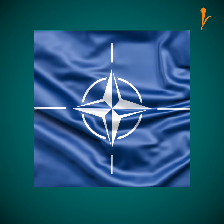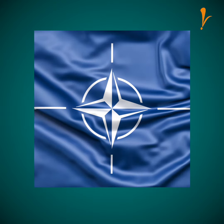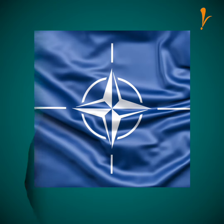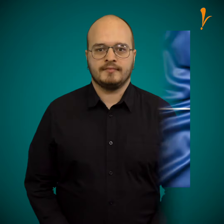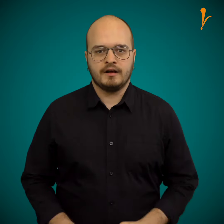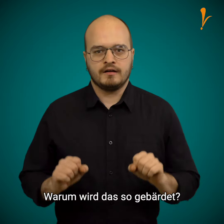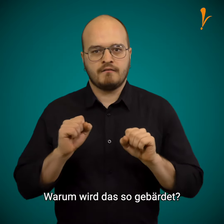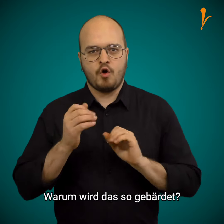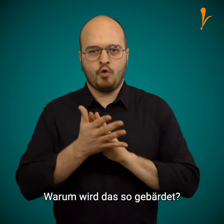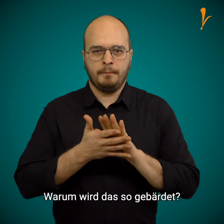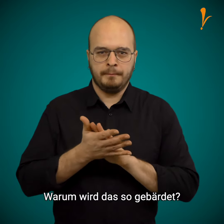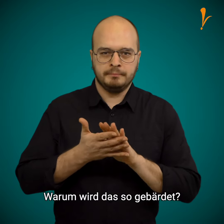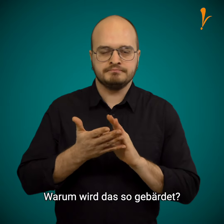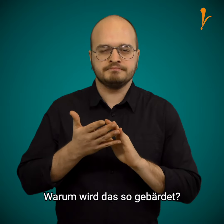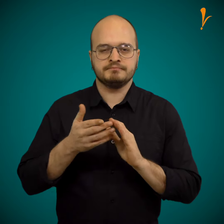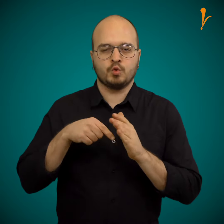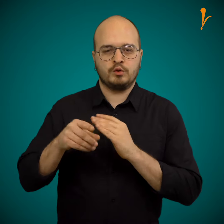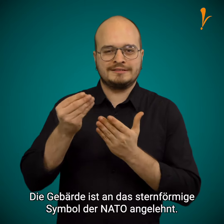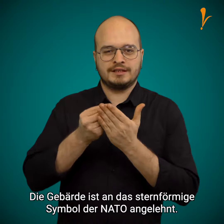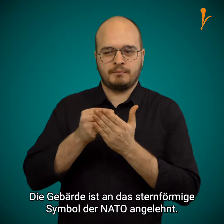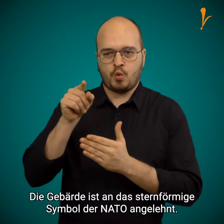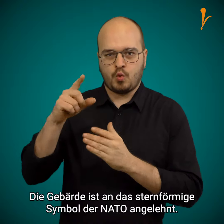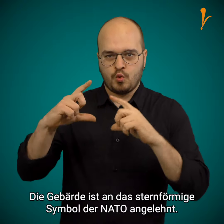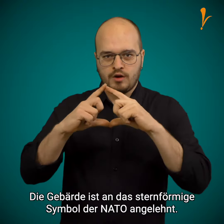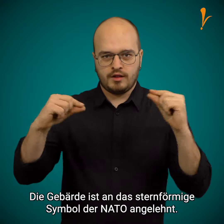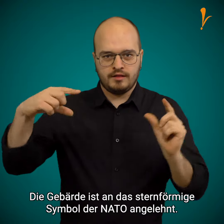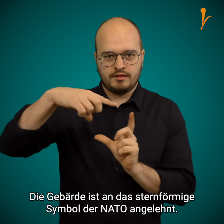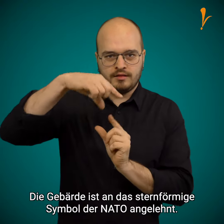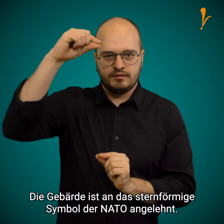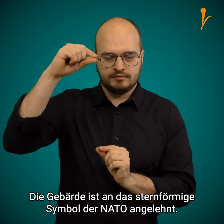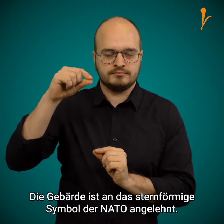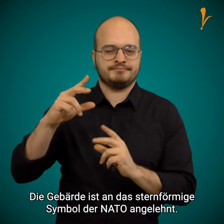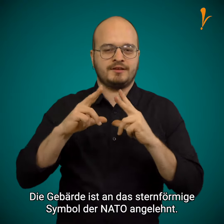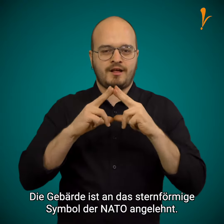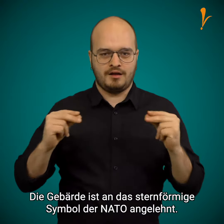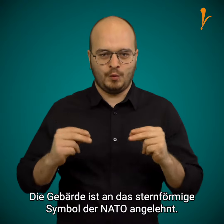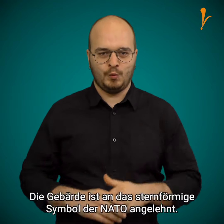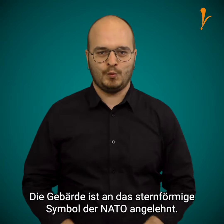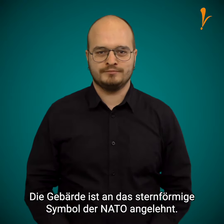Warum wird das so gebärdet? Die Gebärde ist an das sternförmige Symbol der NATO angelehnt.